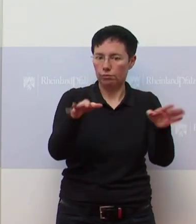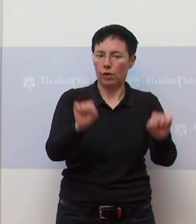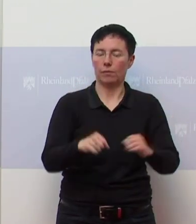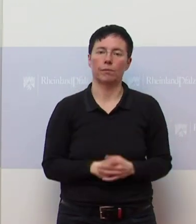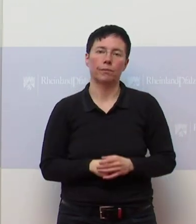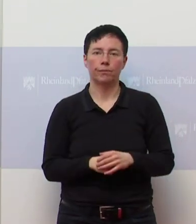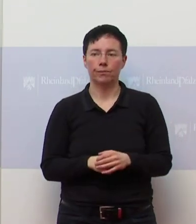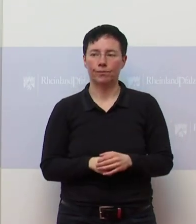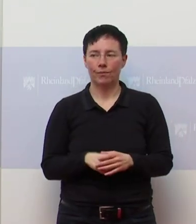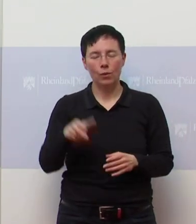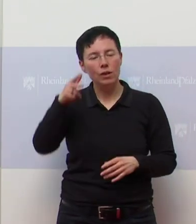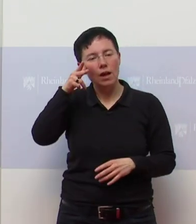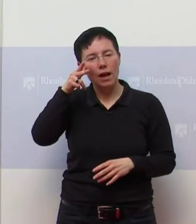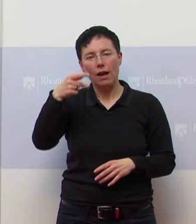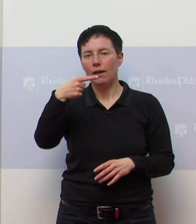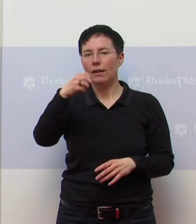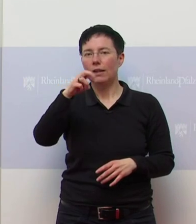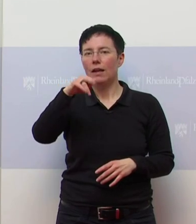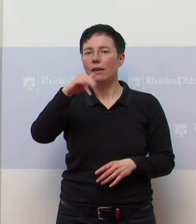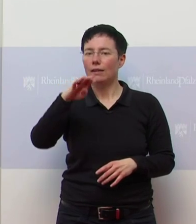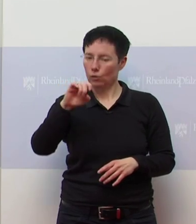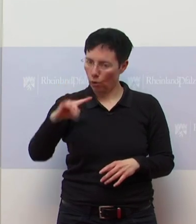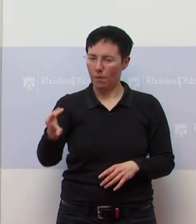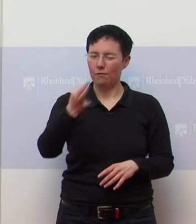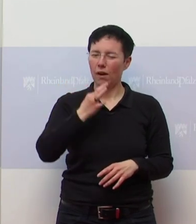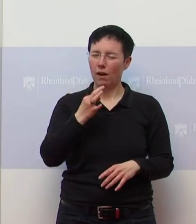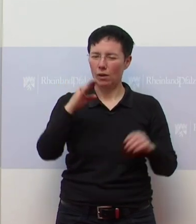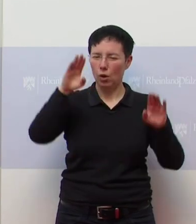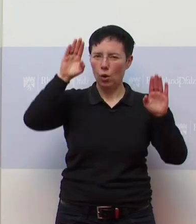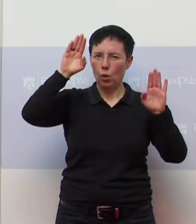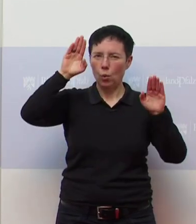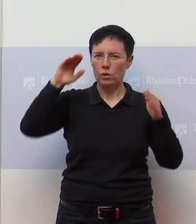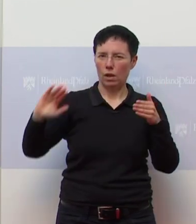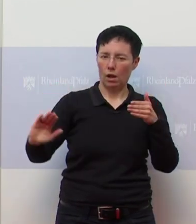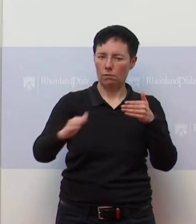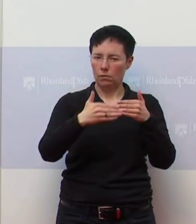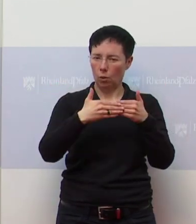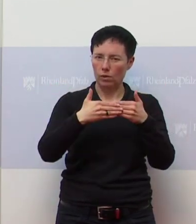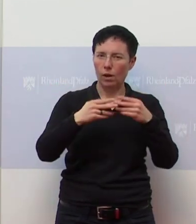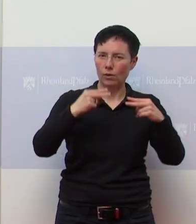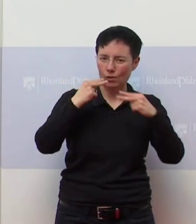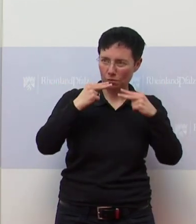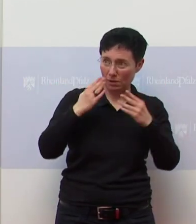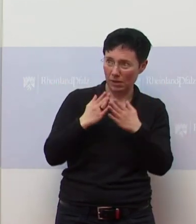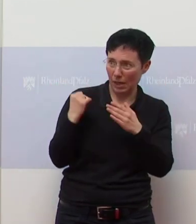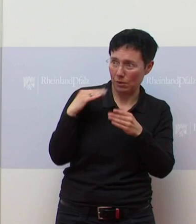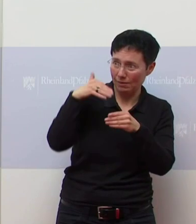Herr Eriker hat noch eine Nachfrage zum Oster-Lockdown und Gastronomie. Aber vielleicht hat sich das damit auch geklärt gerade.